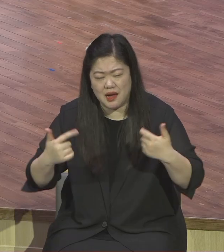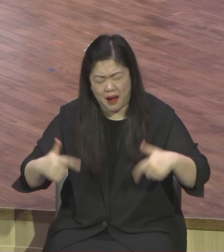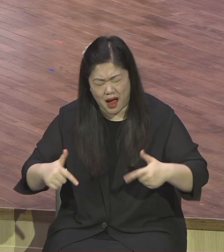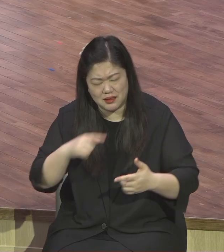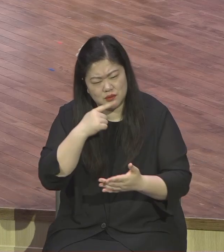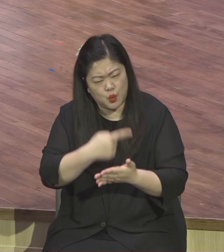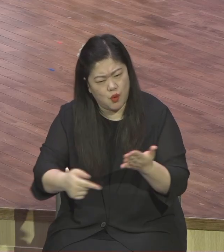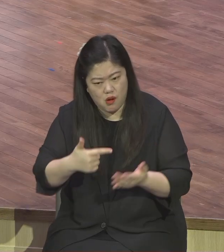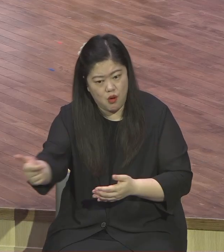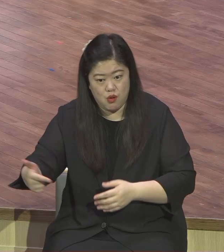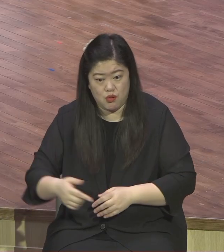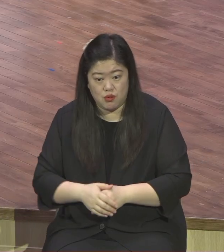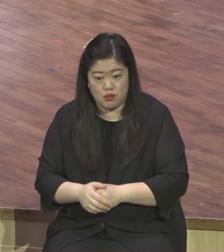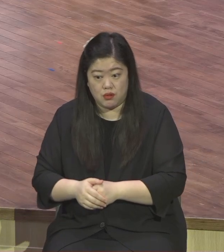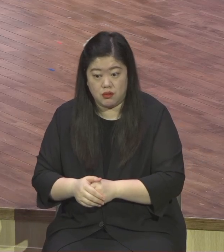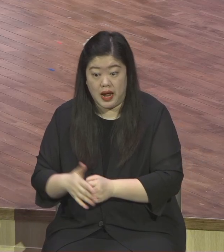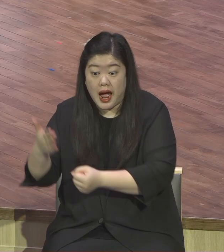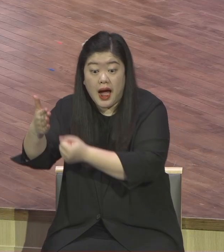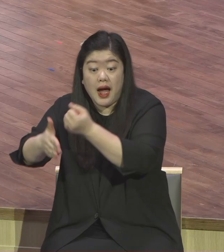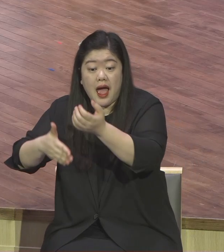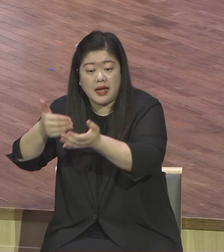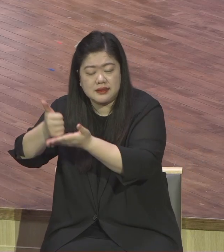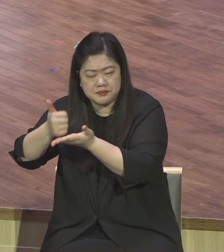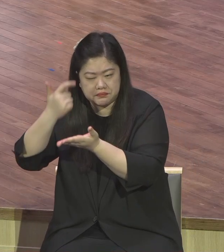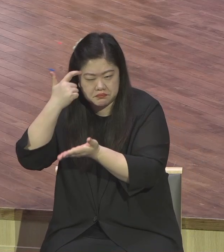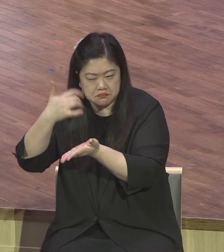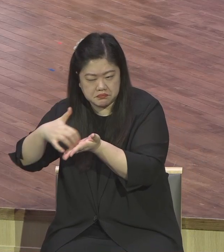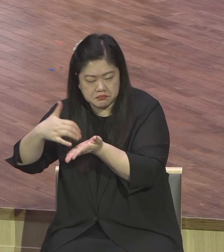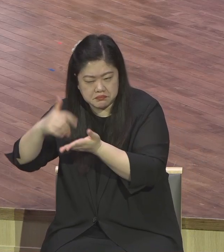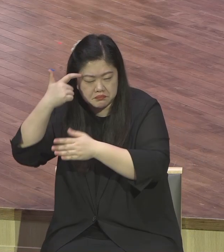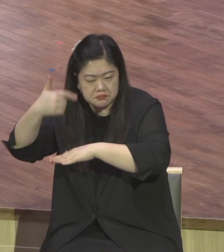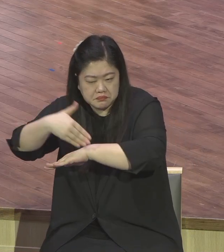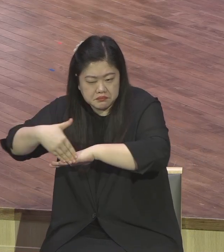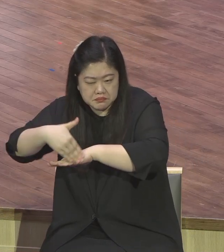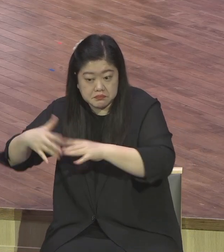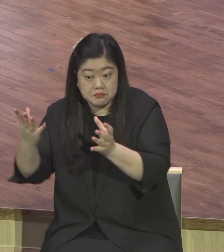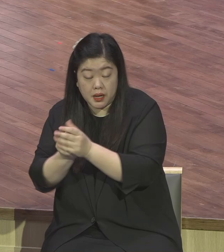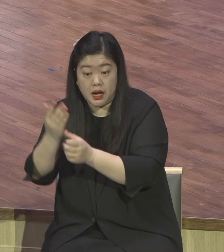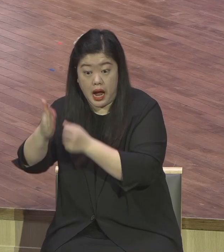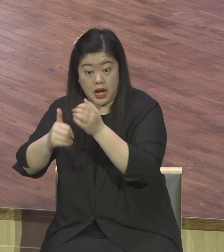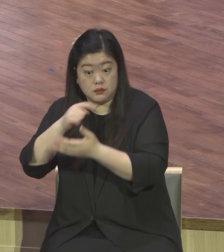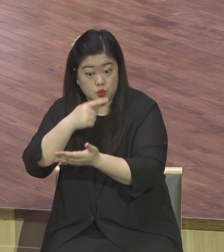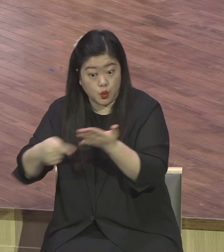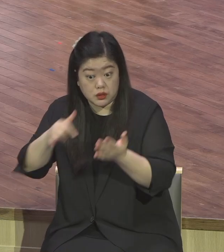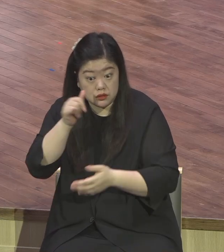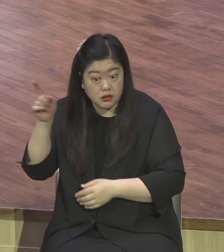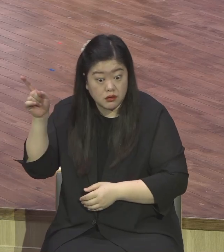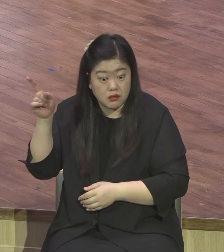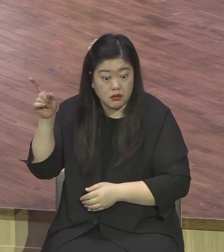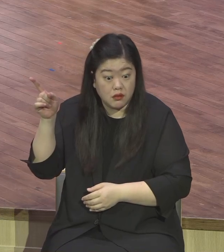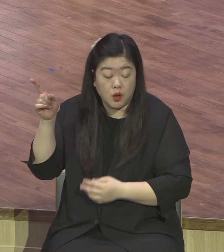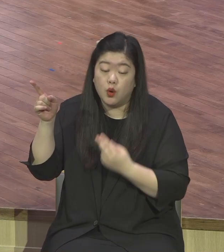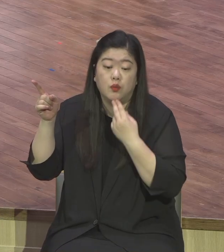아멘 계산하지 마세요 하나님 앞에서 자식이 말이에요 부모 앞에서